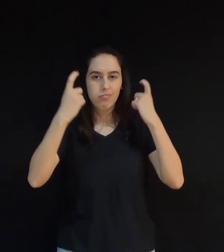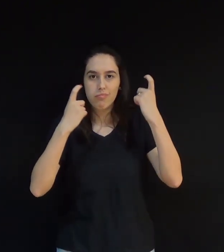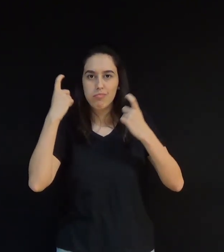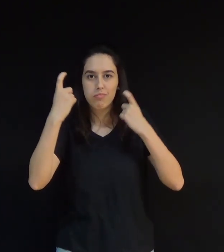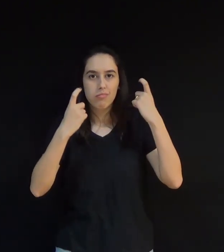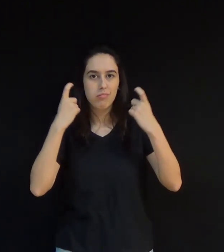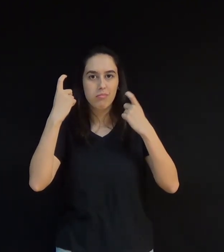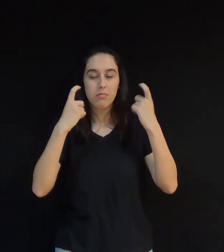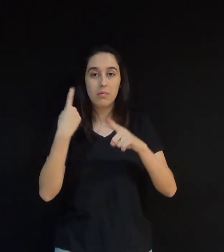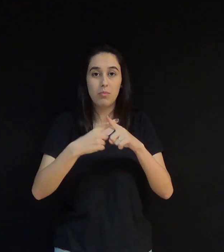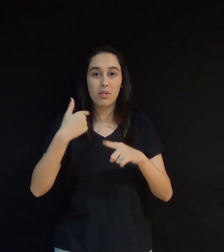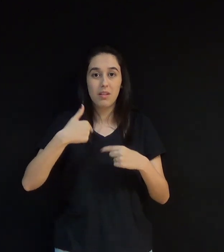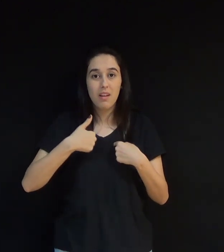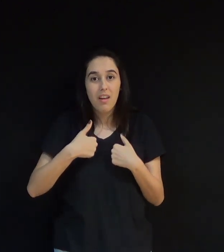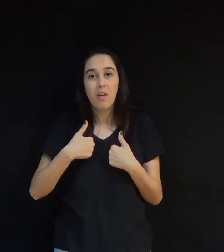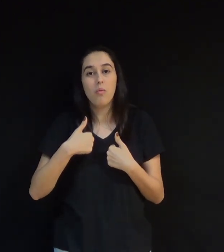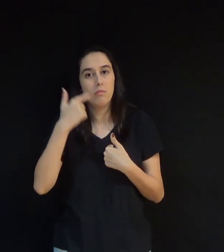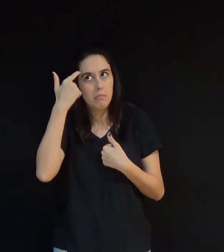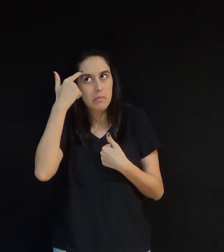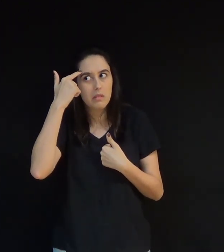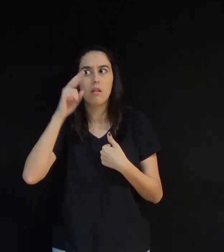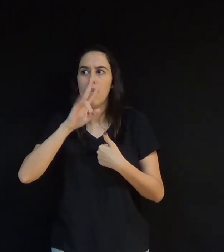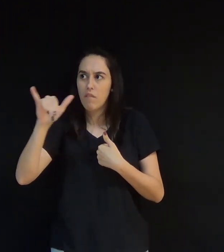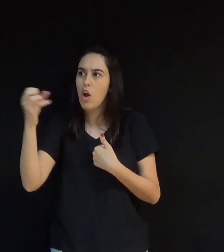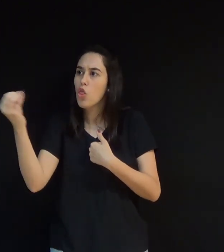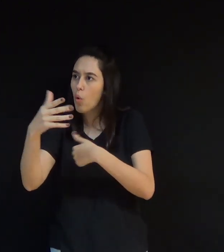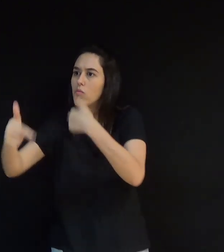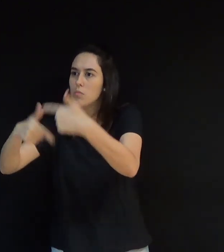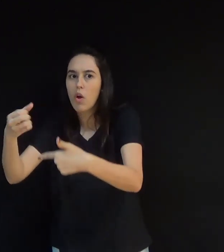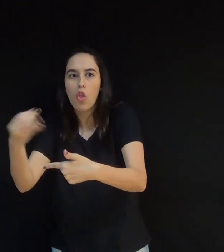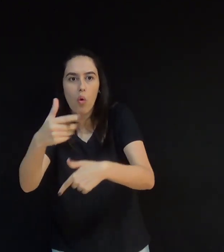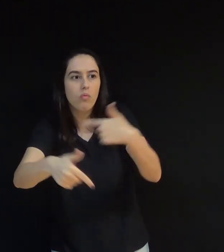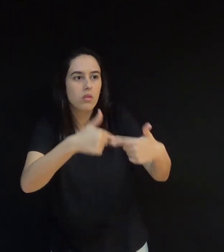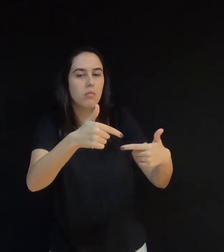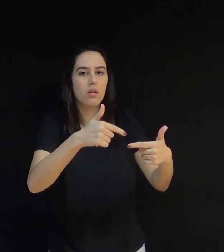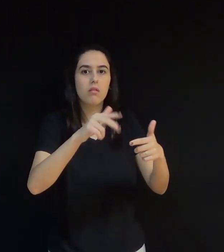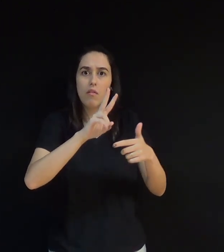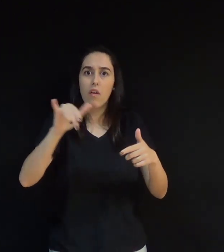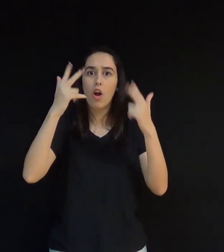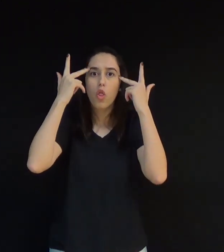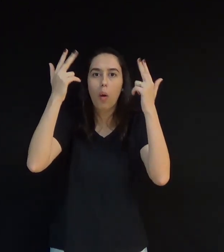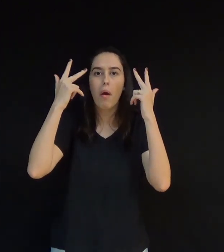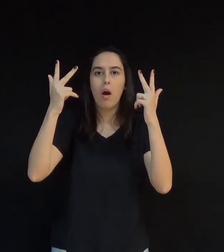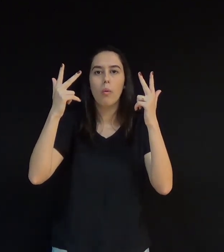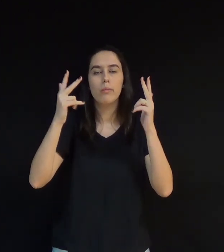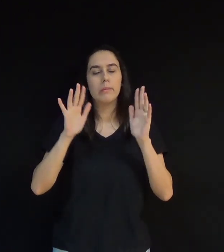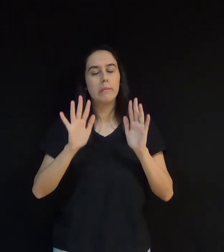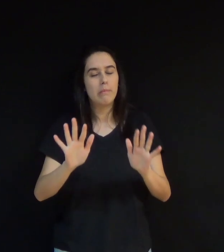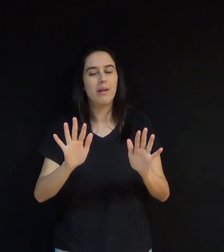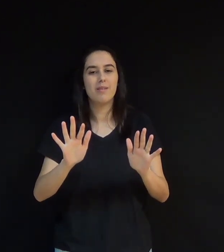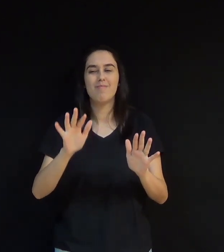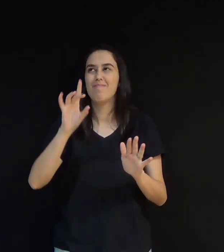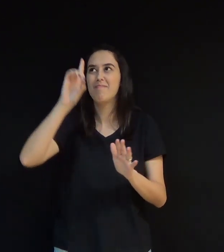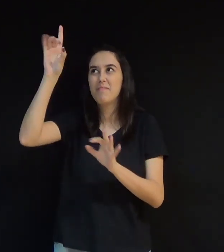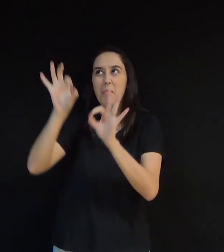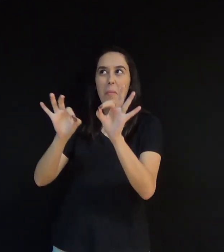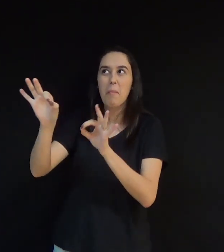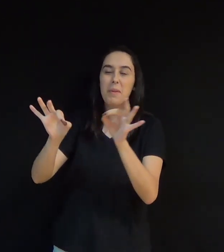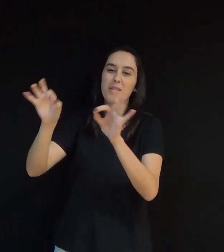esperança era que os outros contratos viessem e tudo voltasse ao normal. Mas este não era o plano de